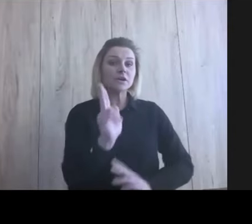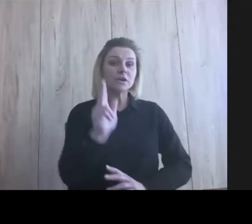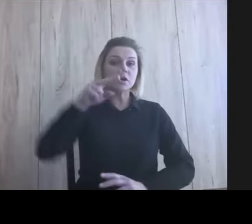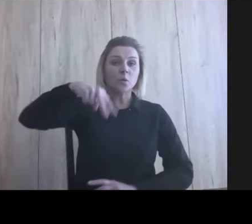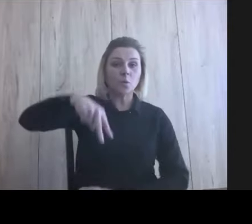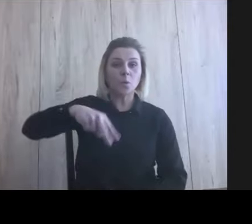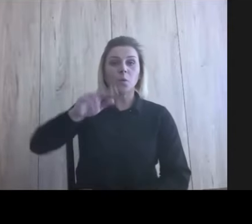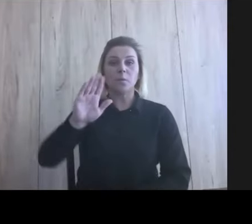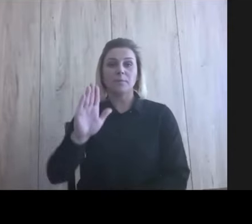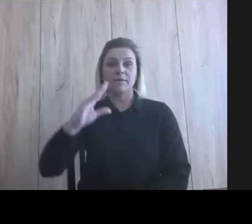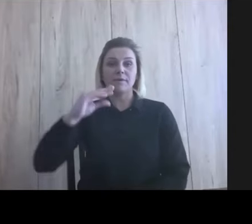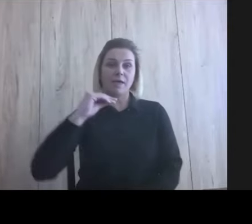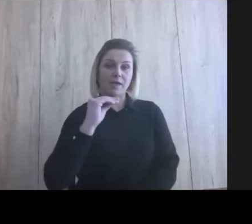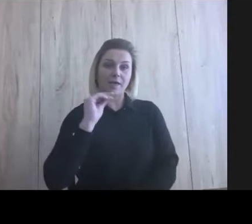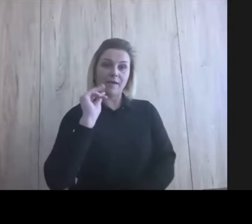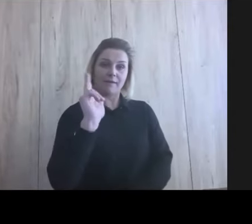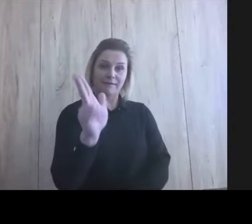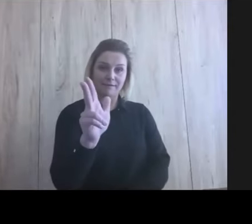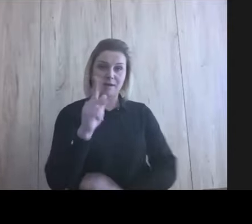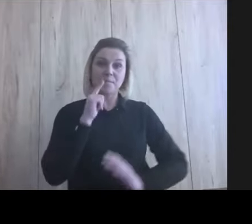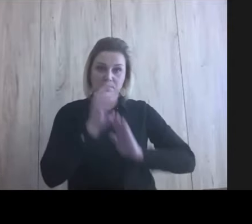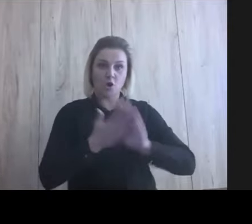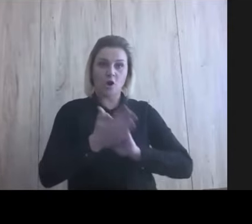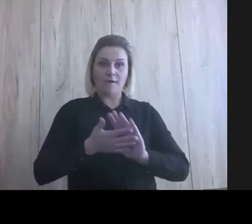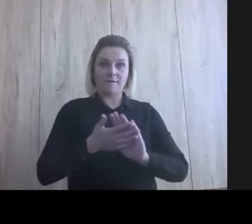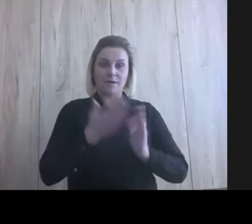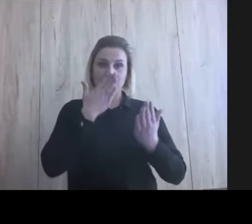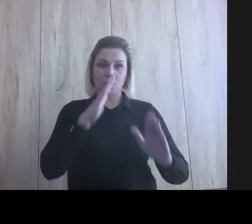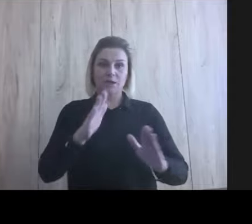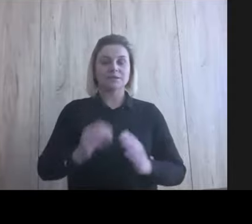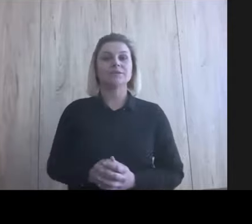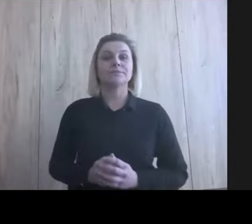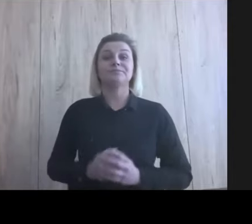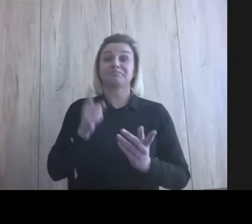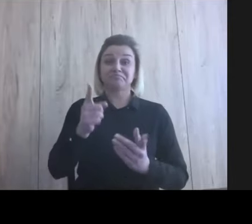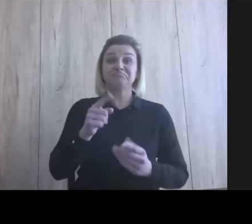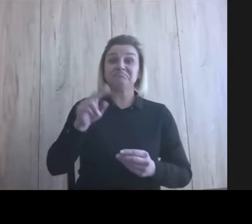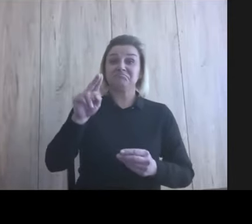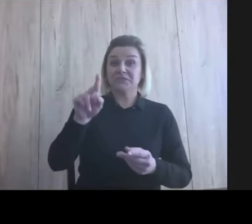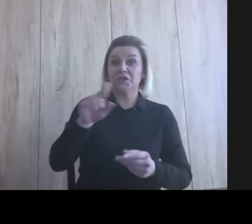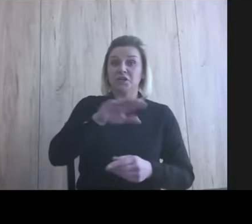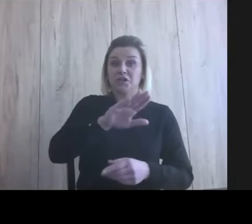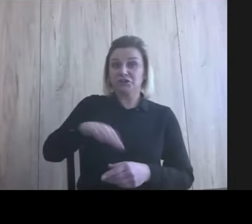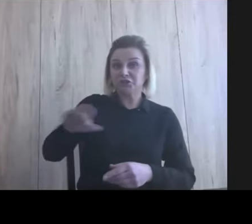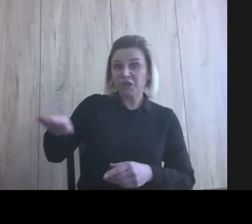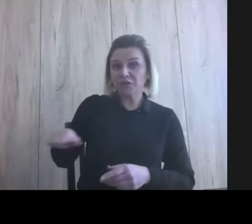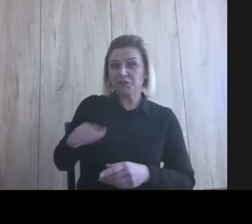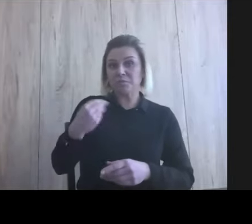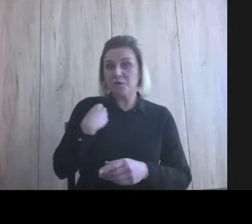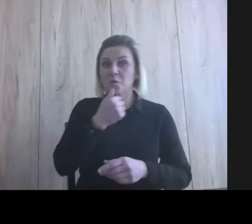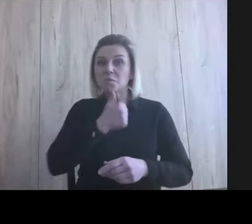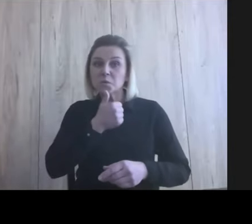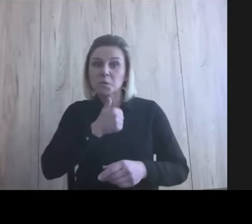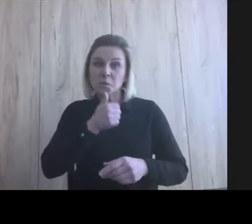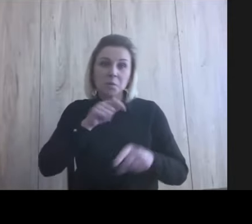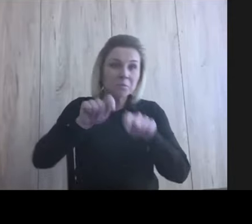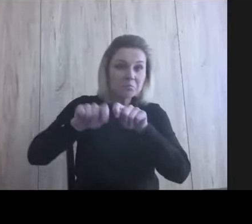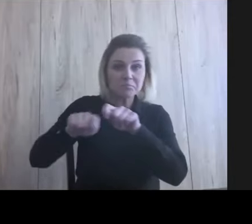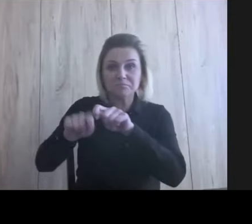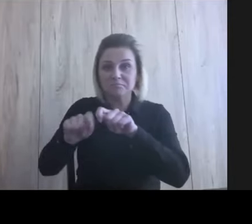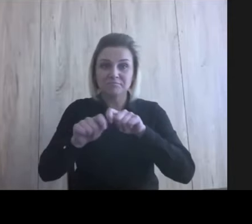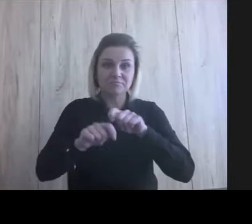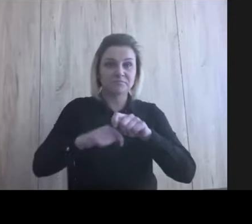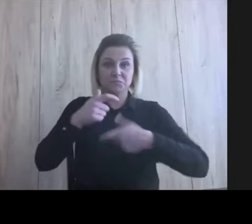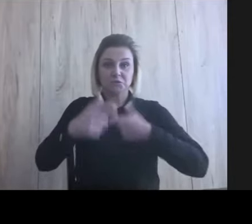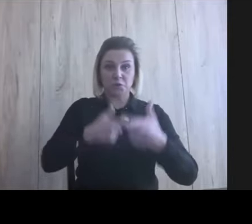-E-K. Tak to wyglądało. Niektóre dzieci zaczęły to testować, żeśmy pocięli to, ale dostaliśmy